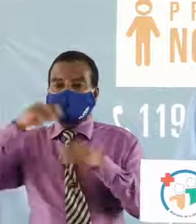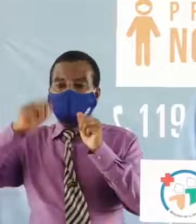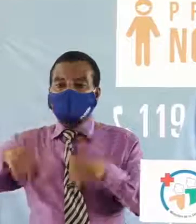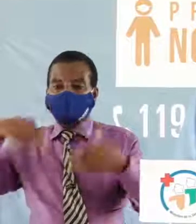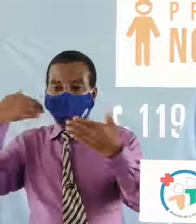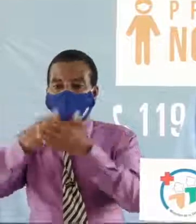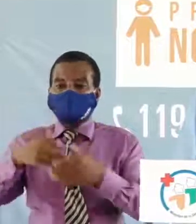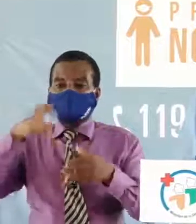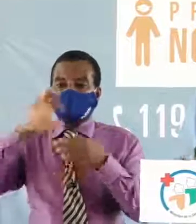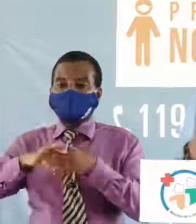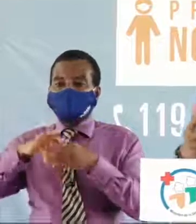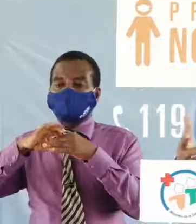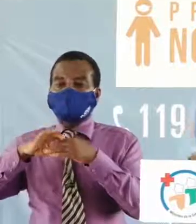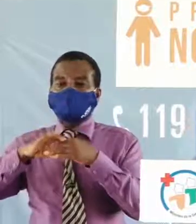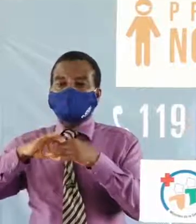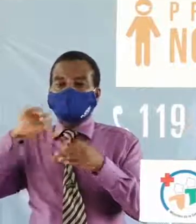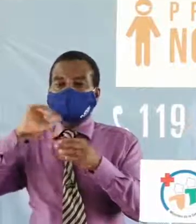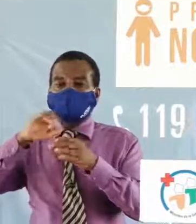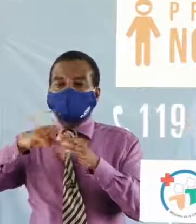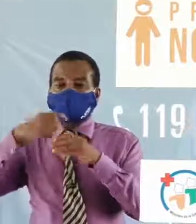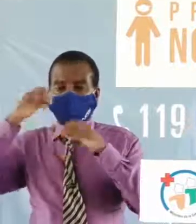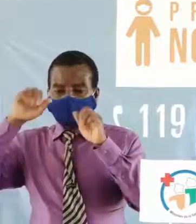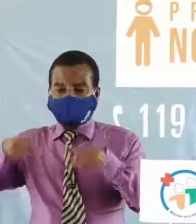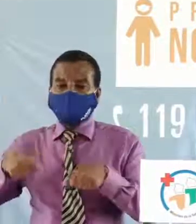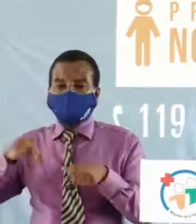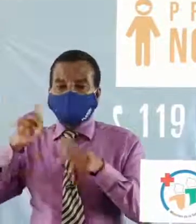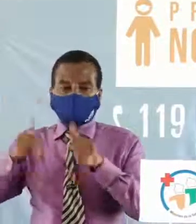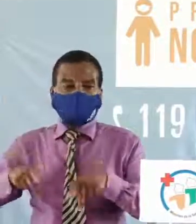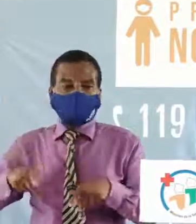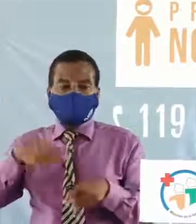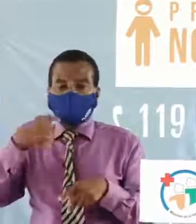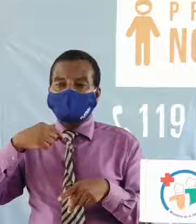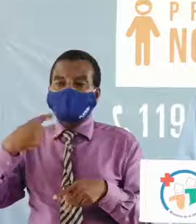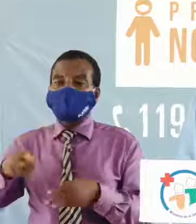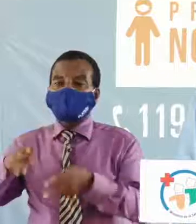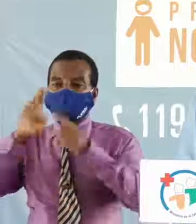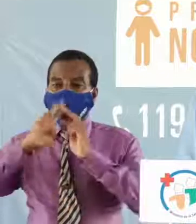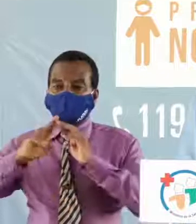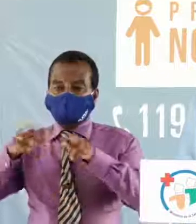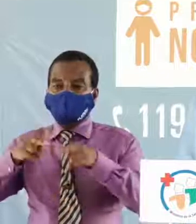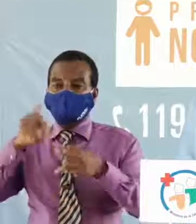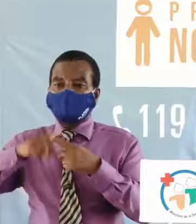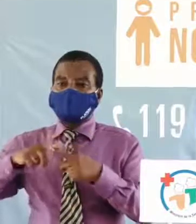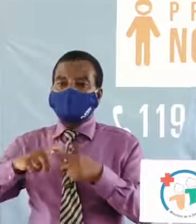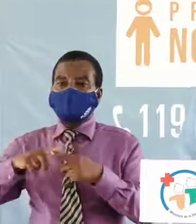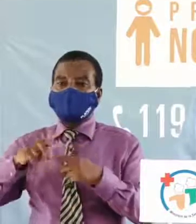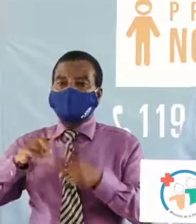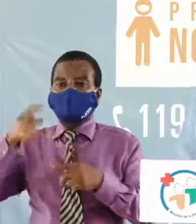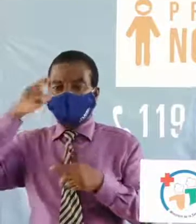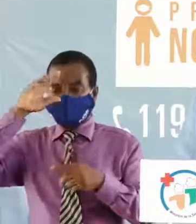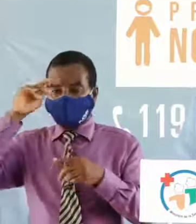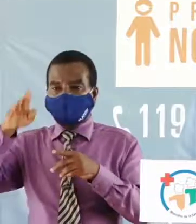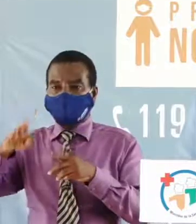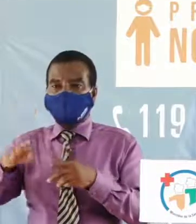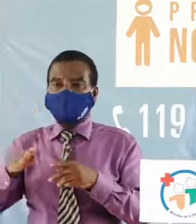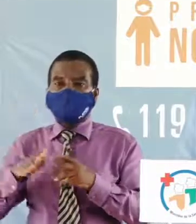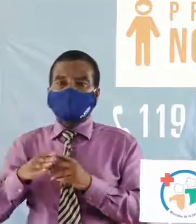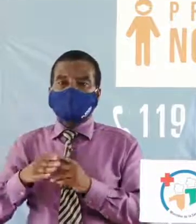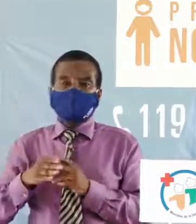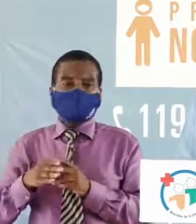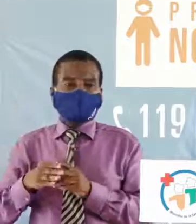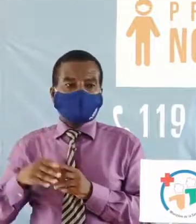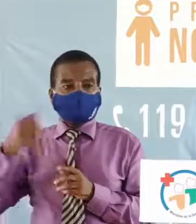bout de ces contrevenants c'est ce que je voudrais répondre à donc monsieur Biti de la part